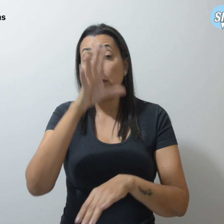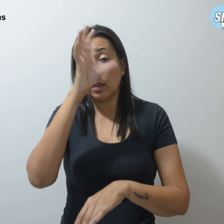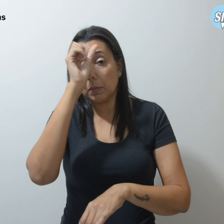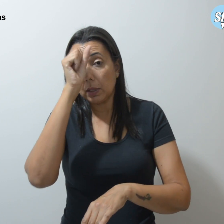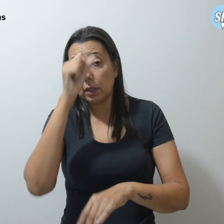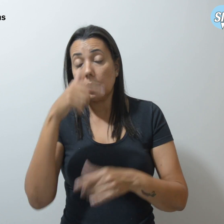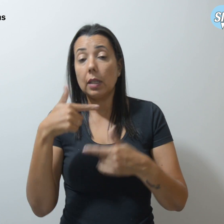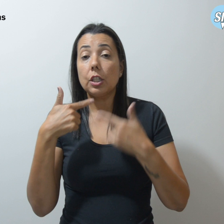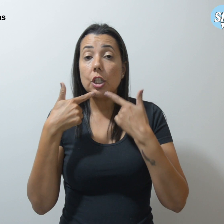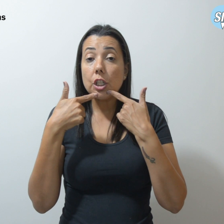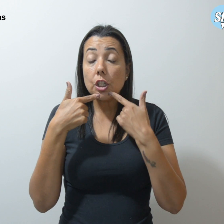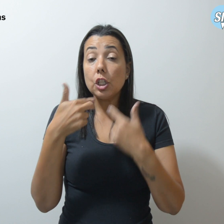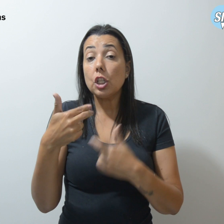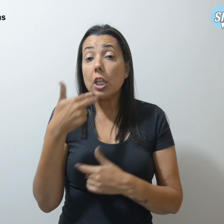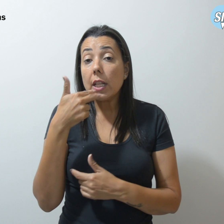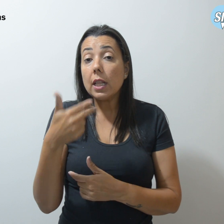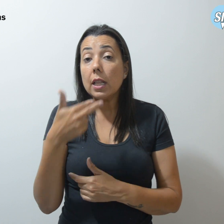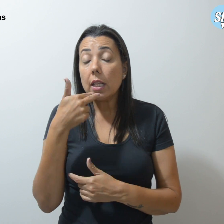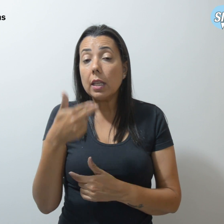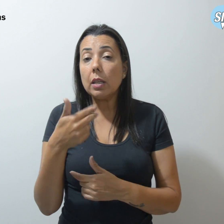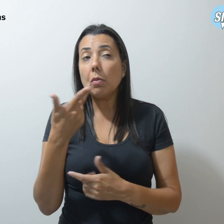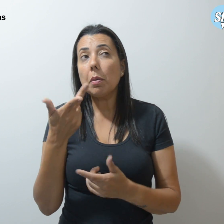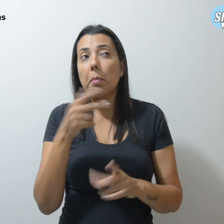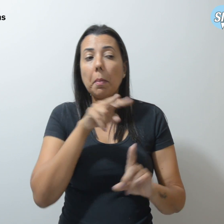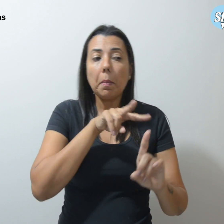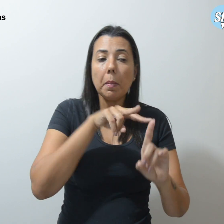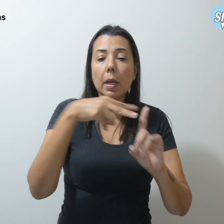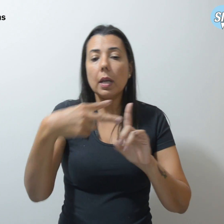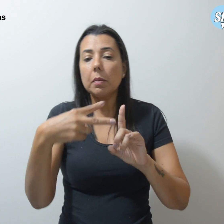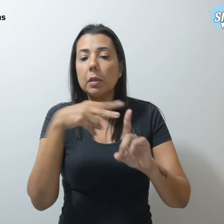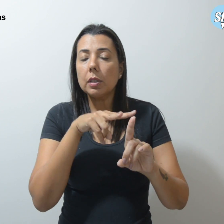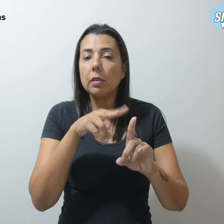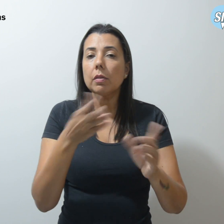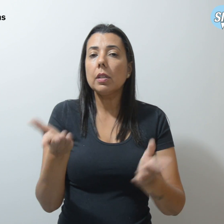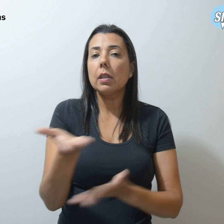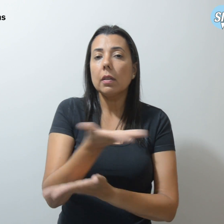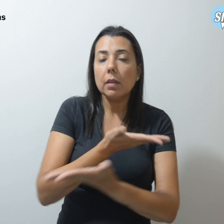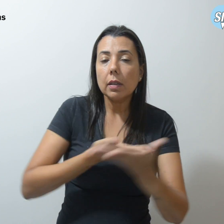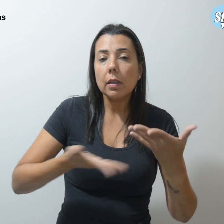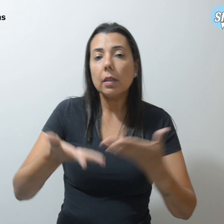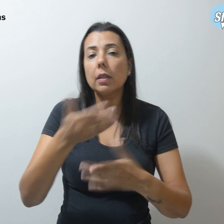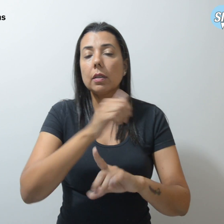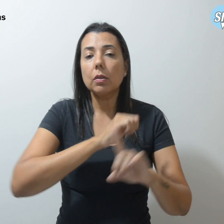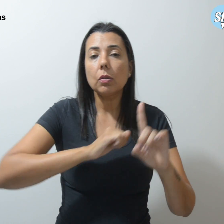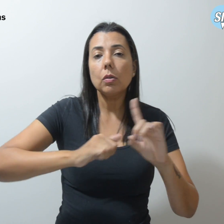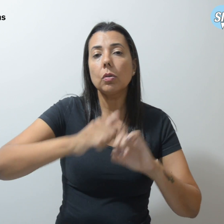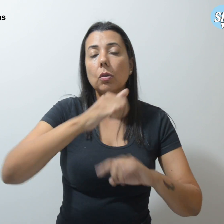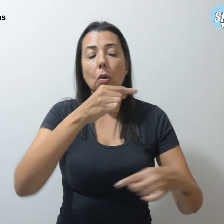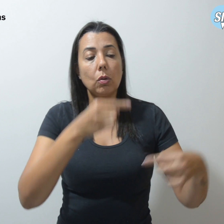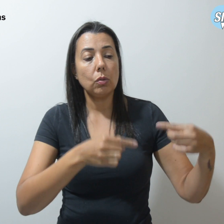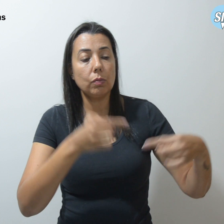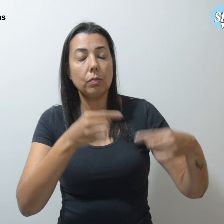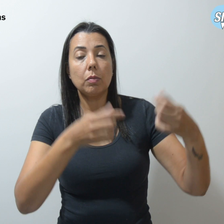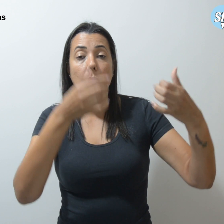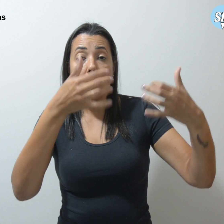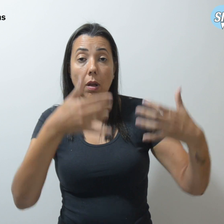línguas sob a perspectiva do interacionismo sociodiscursivo. Os mais